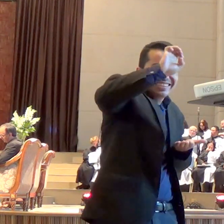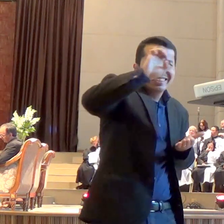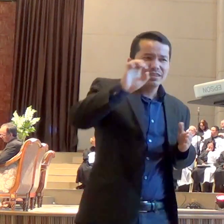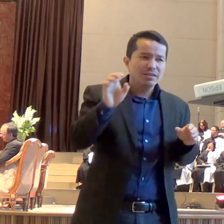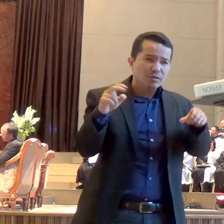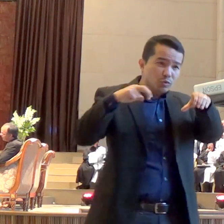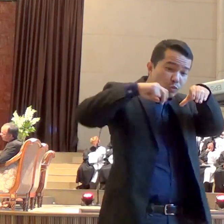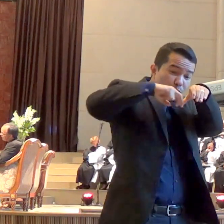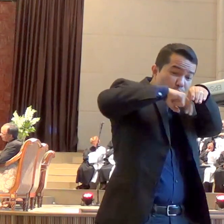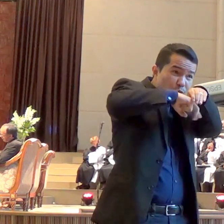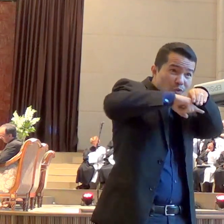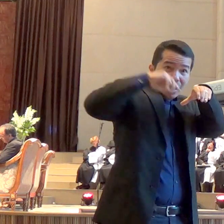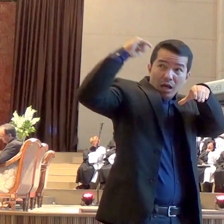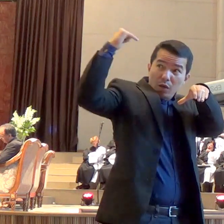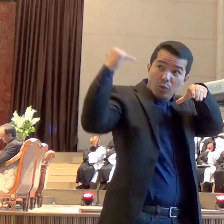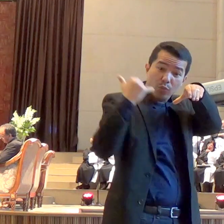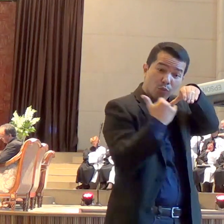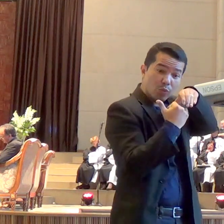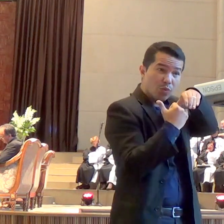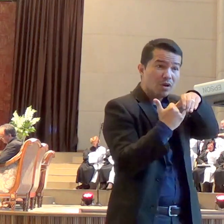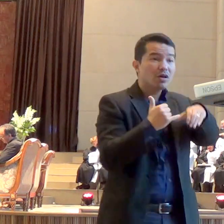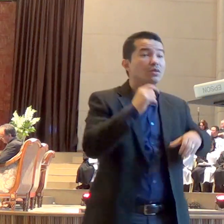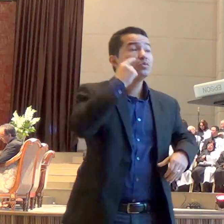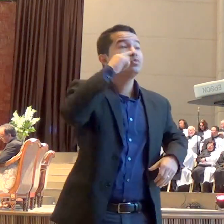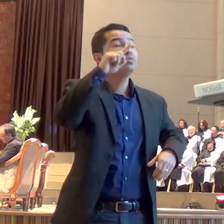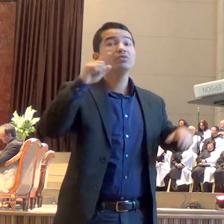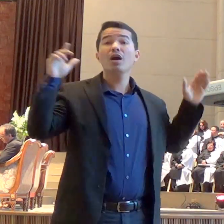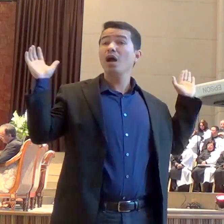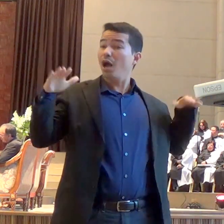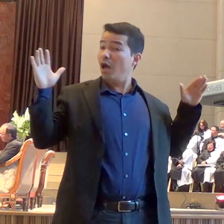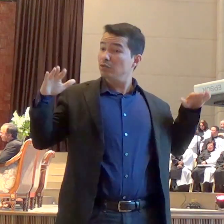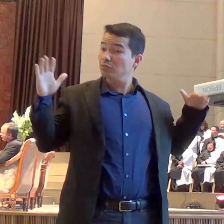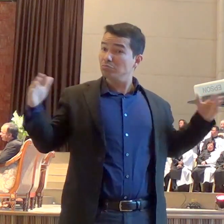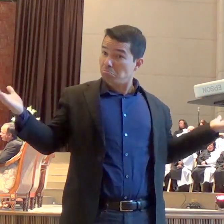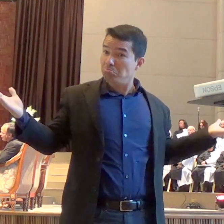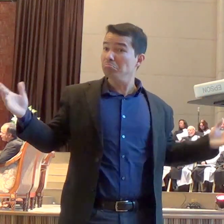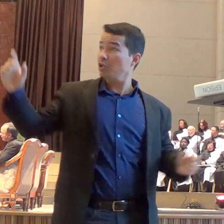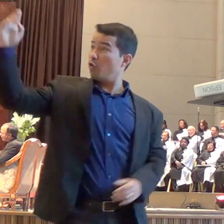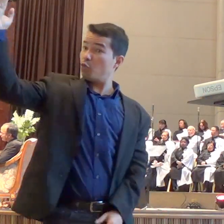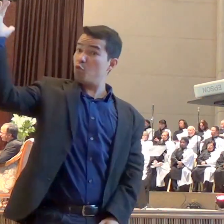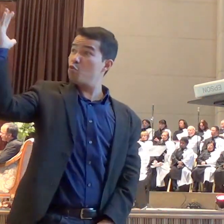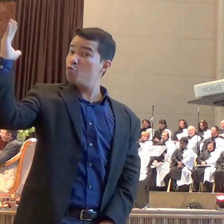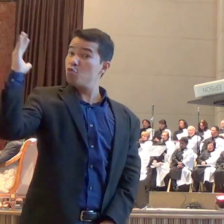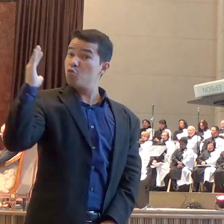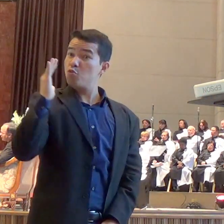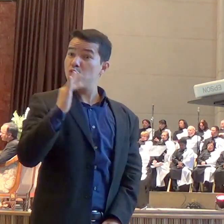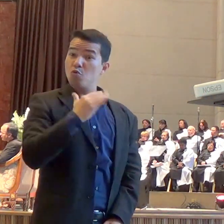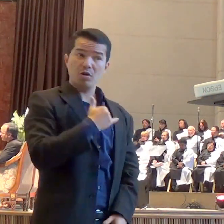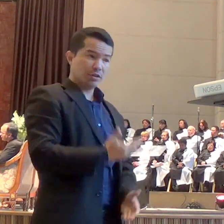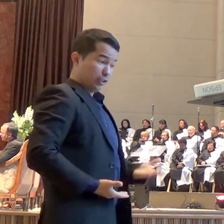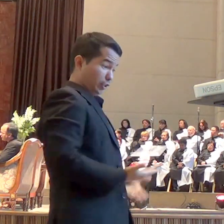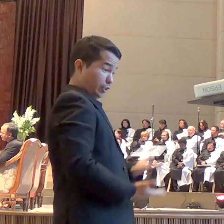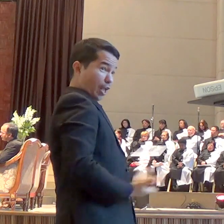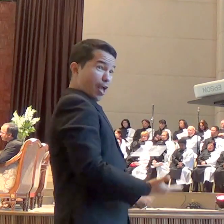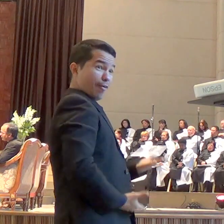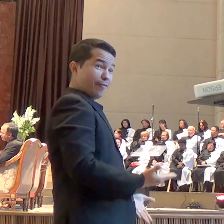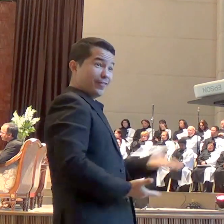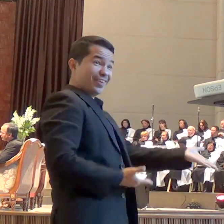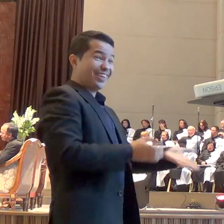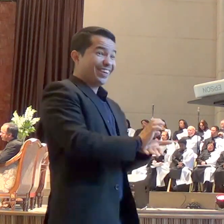os anjos foram usados pelo Senhor para ministrar a ele. Várias vezes. A gente vai encontrar os anjos do